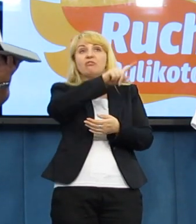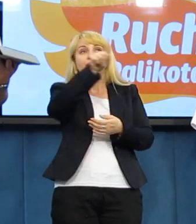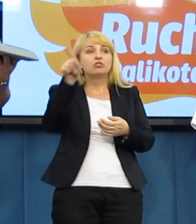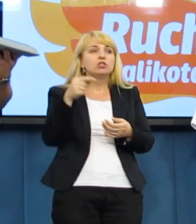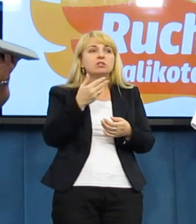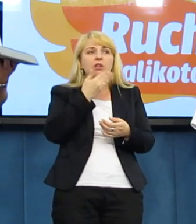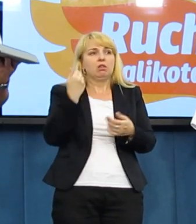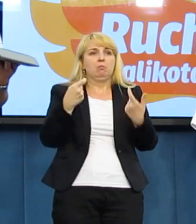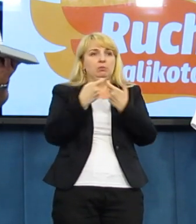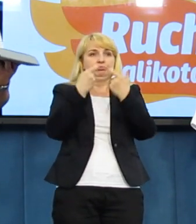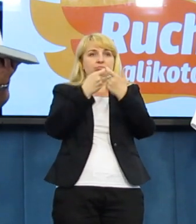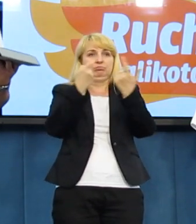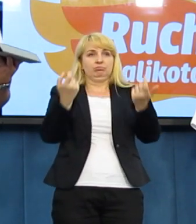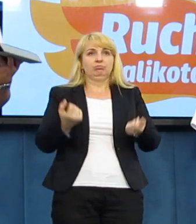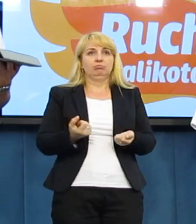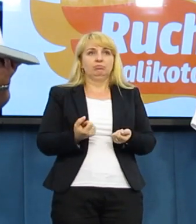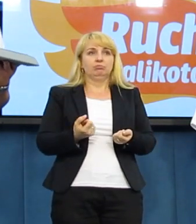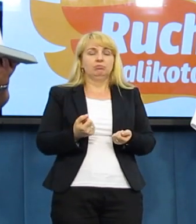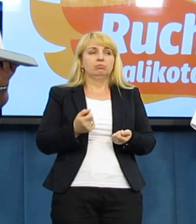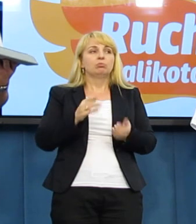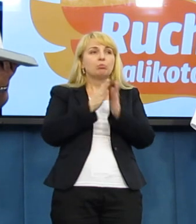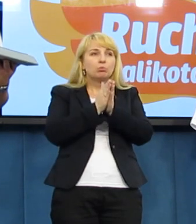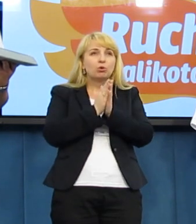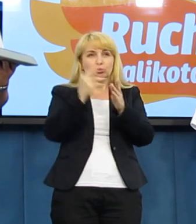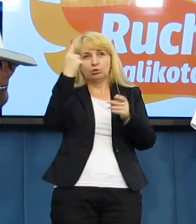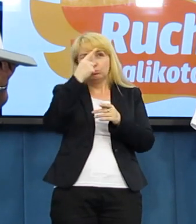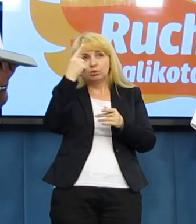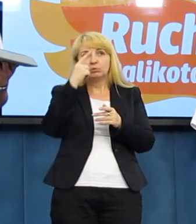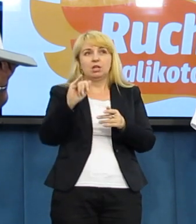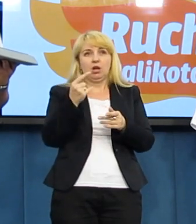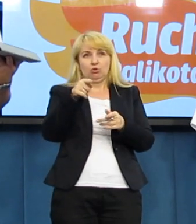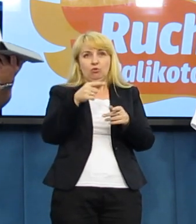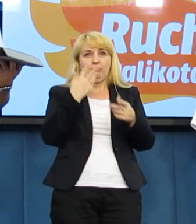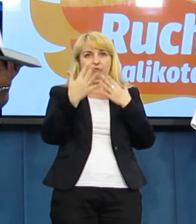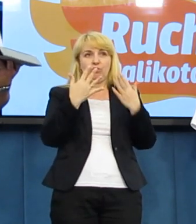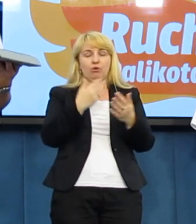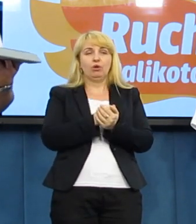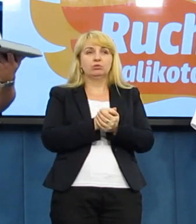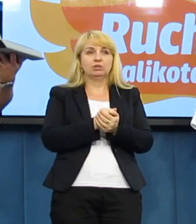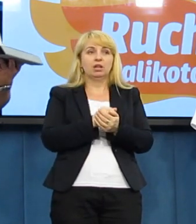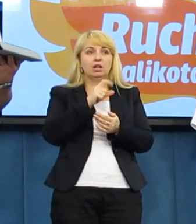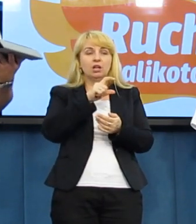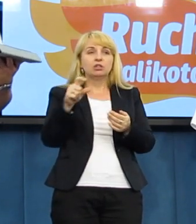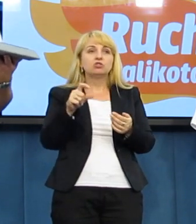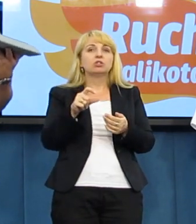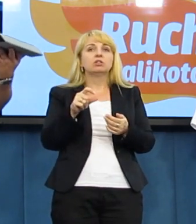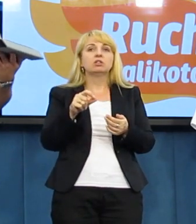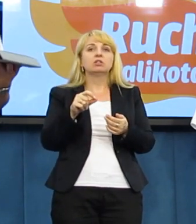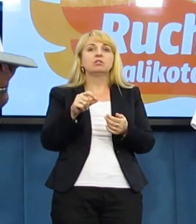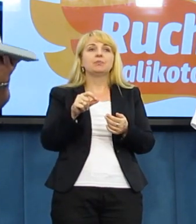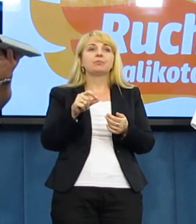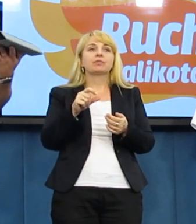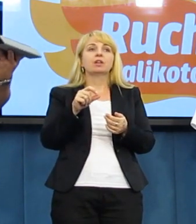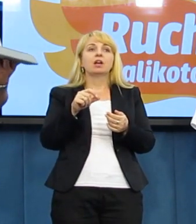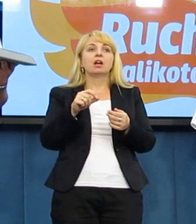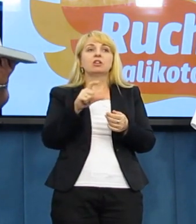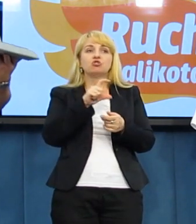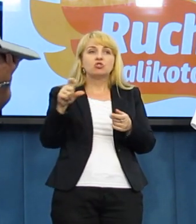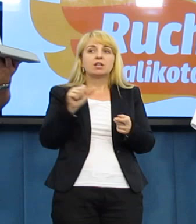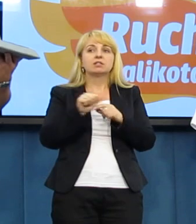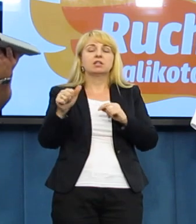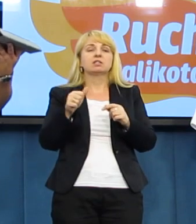Więc chciałbym, żeby państwo się zastanowili nad absurdalnością tej sytuacji. Bo wydaje mi się, że jest czas na to, żeby podjąć poważną